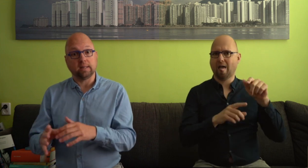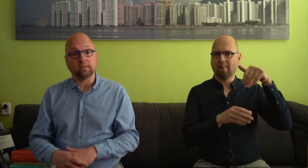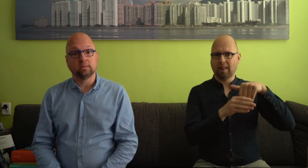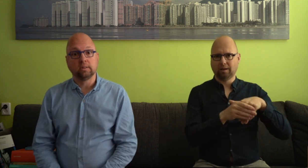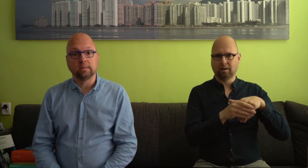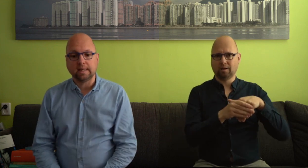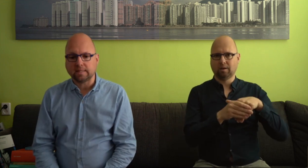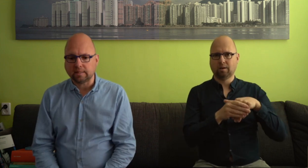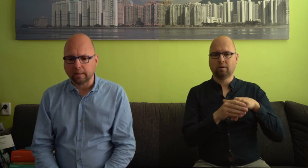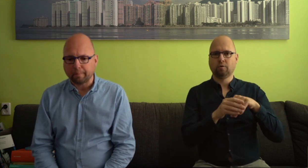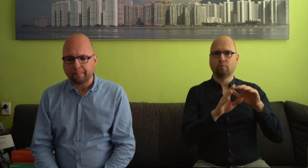betekenis te detecteren.